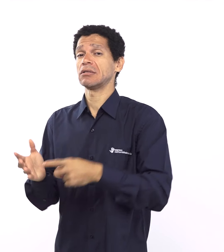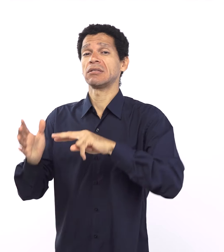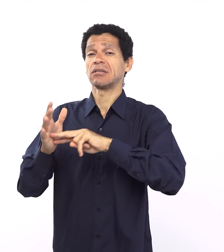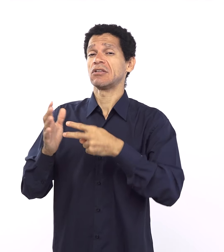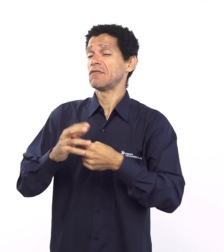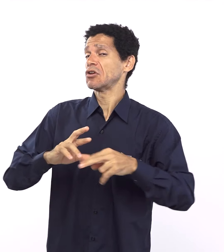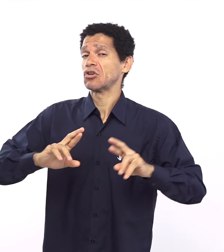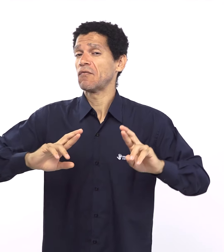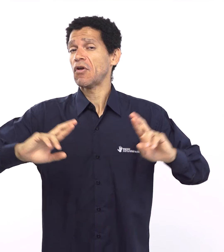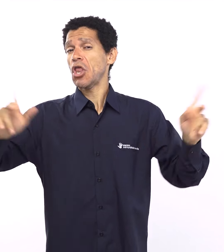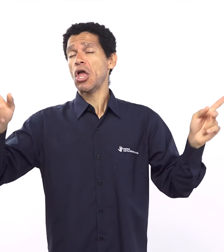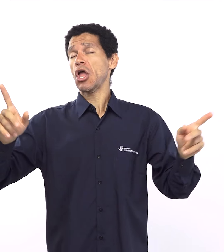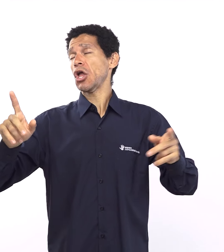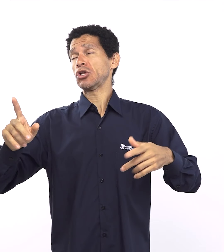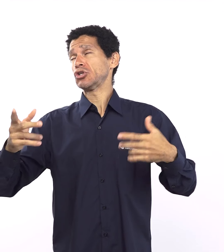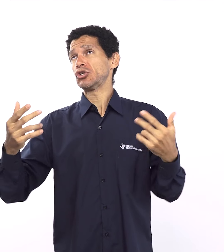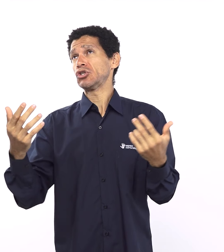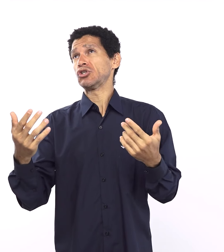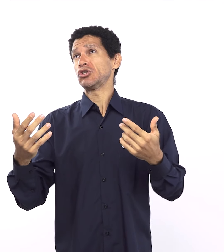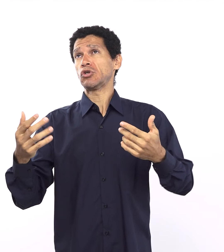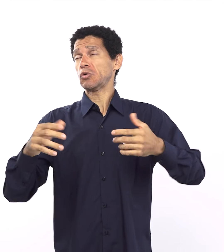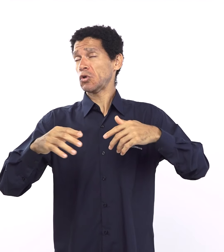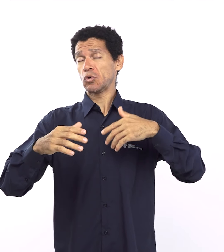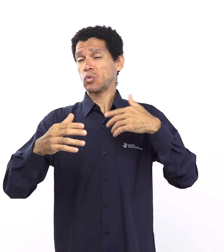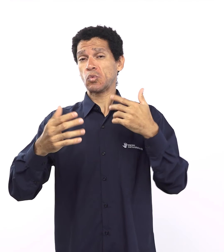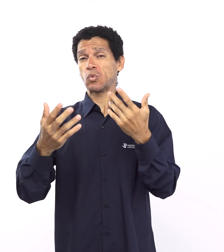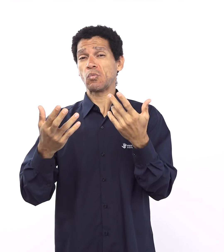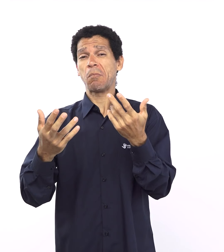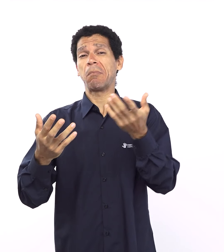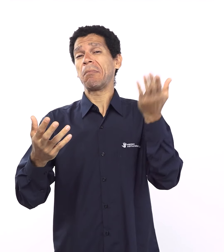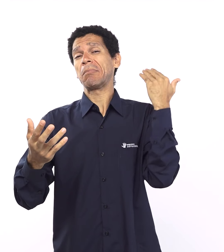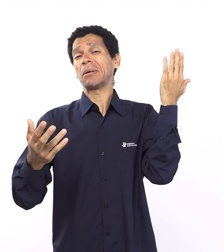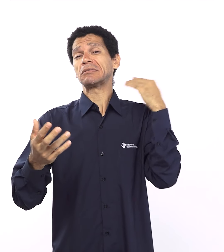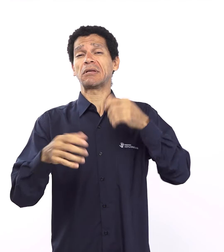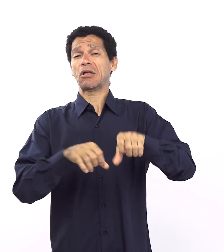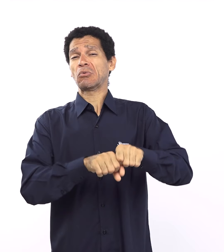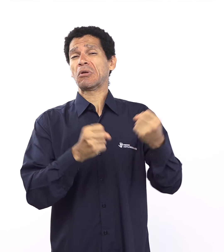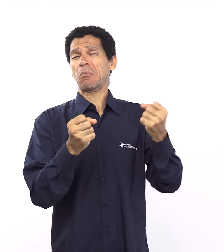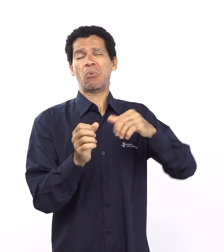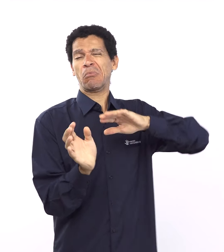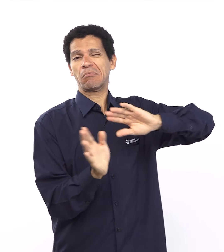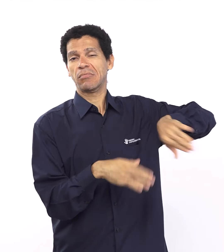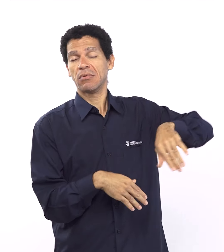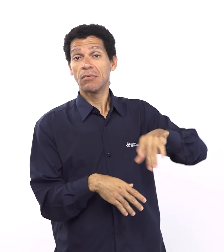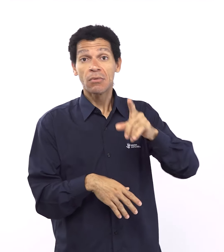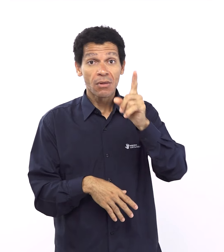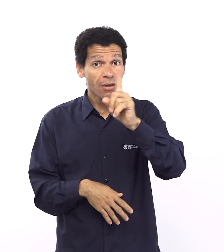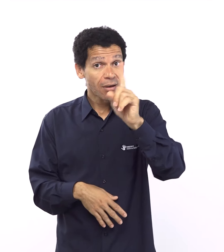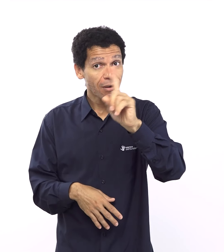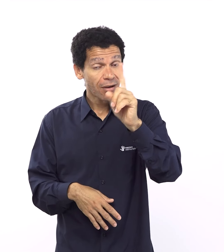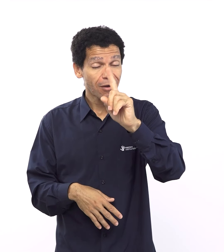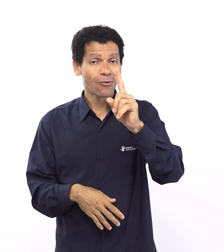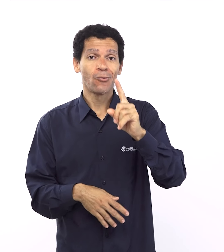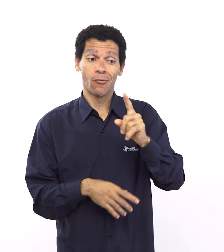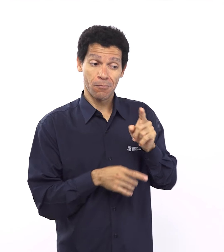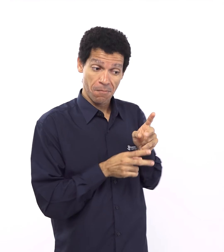homem agora é um homem que tem o coração circuncidado a gente também tem o elemento do Messias que é trazido aqui